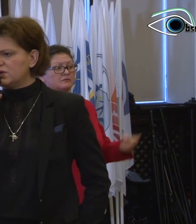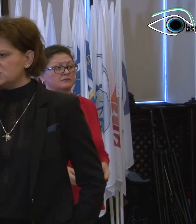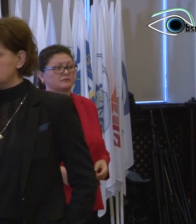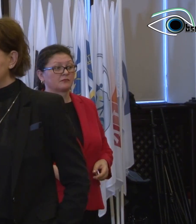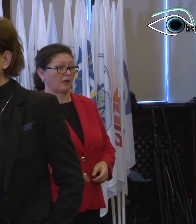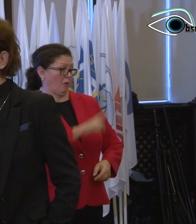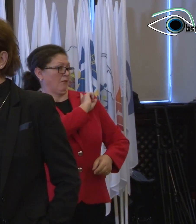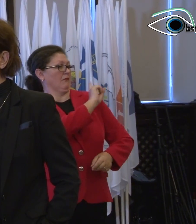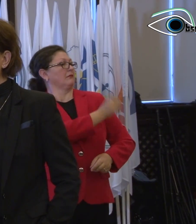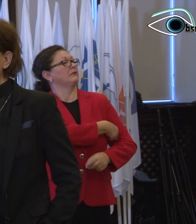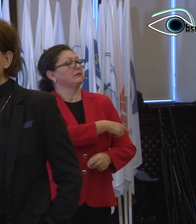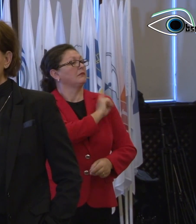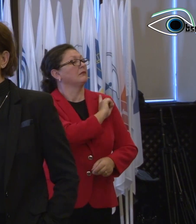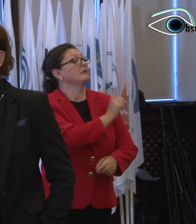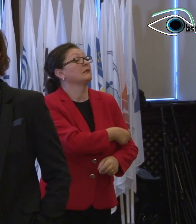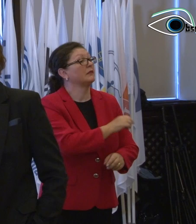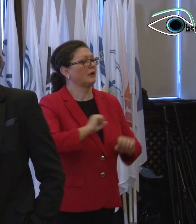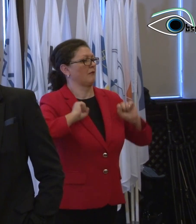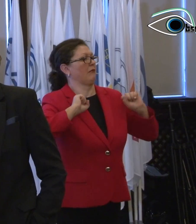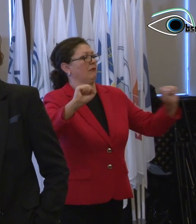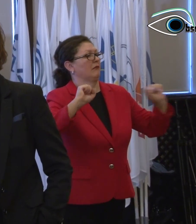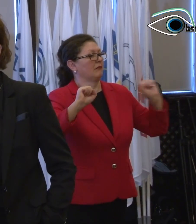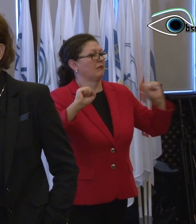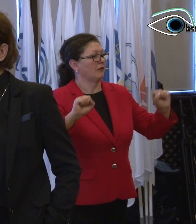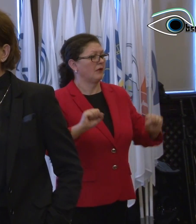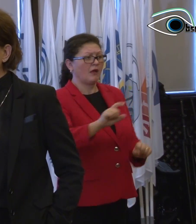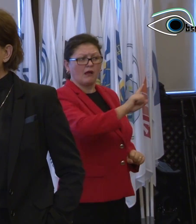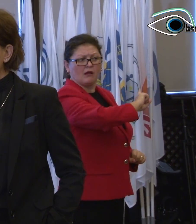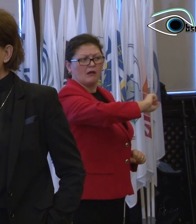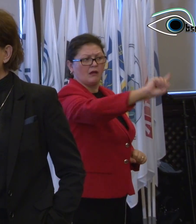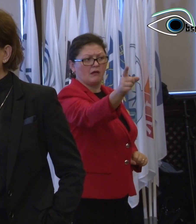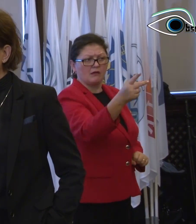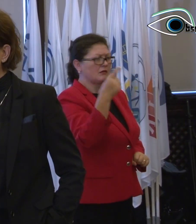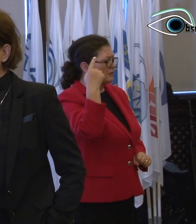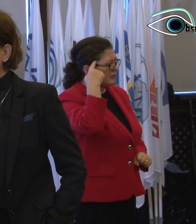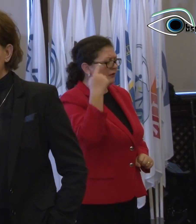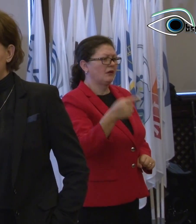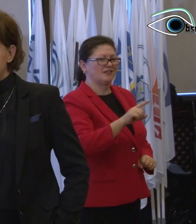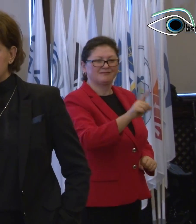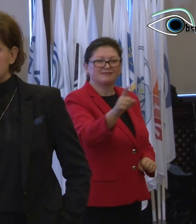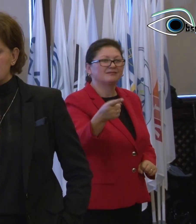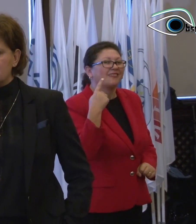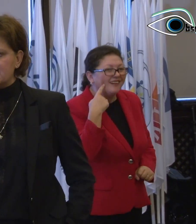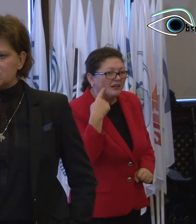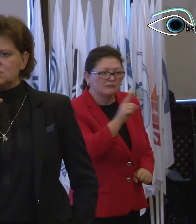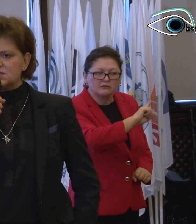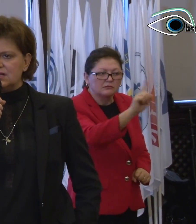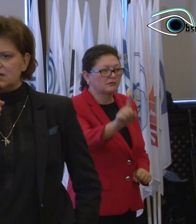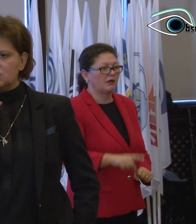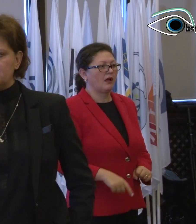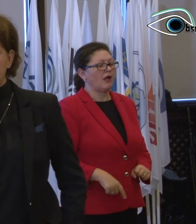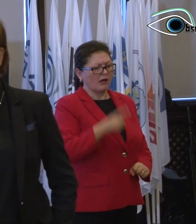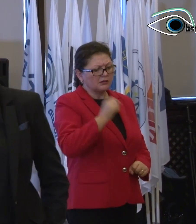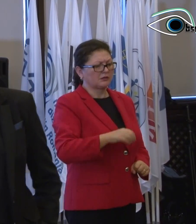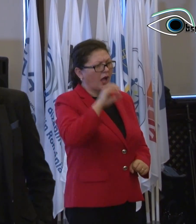înseamnă curaj. Că noi avem tot timpul senzația că cineva arăte de noi sau că suntem inferiori. Nu, vă asigur că om care am bătut